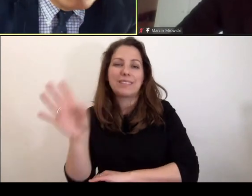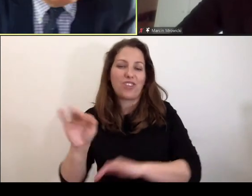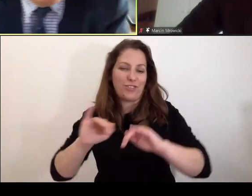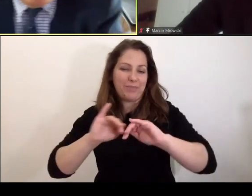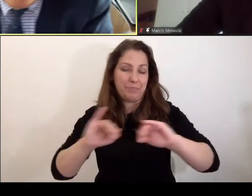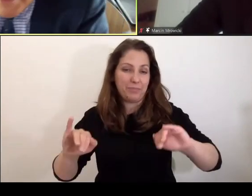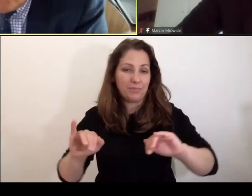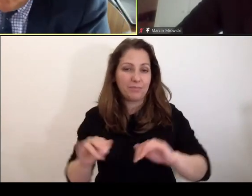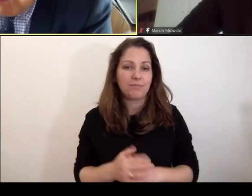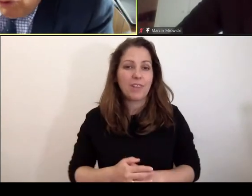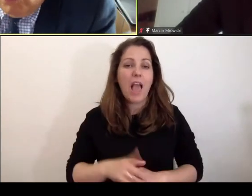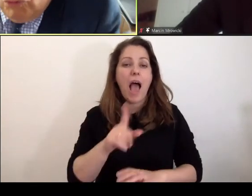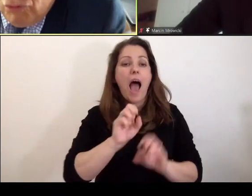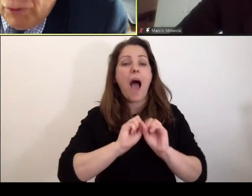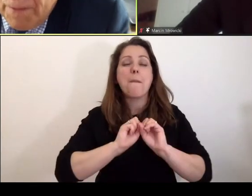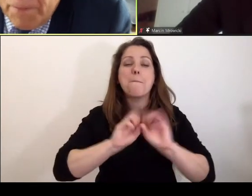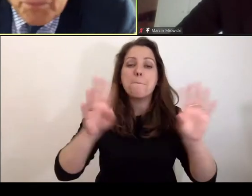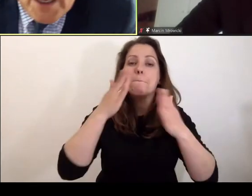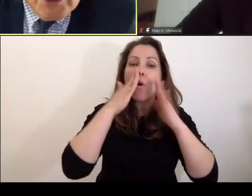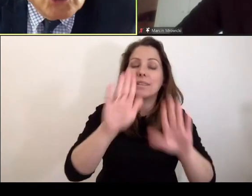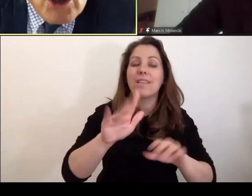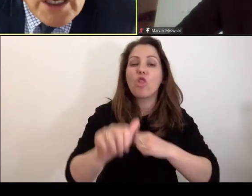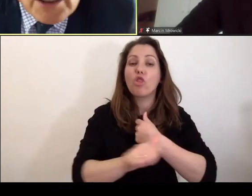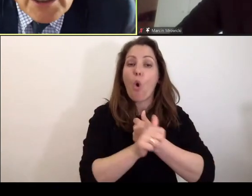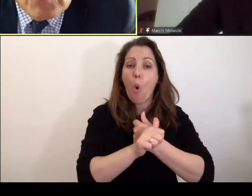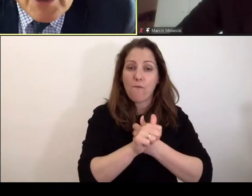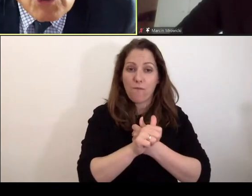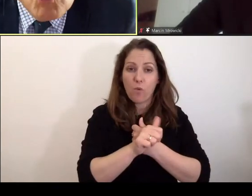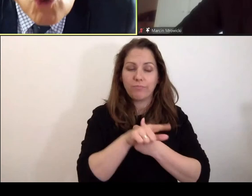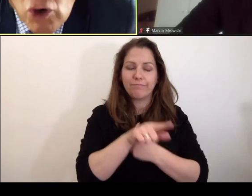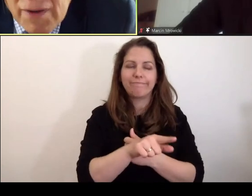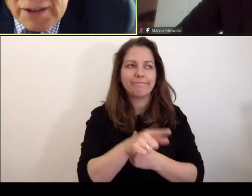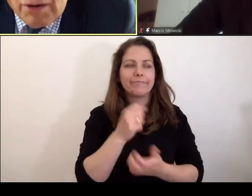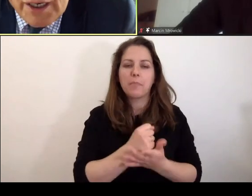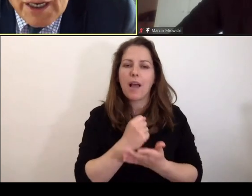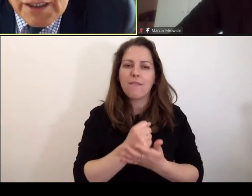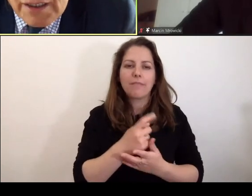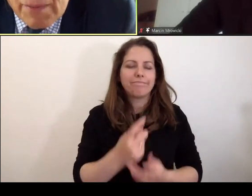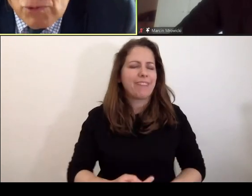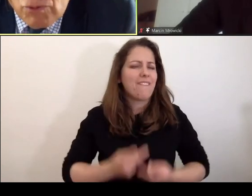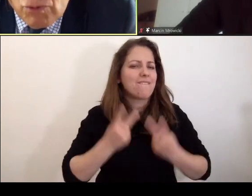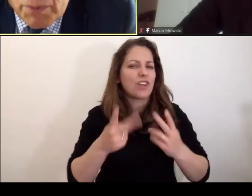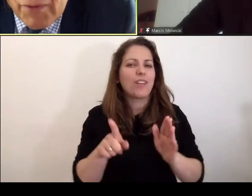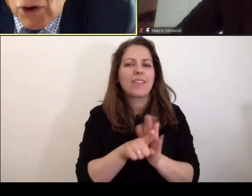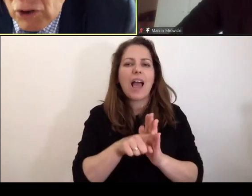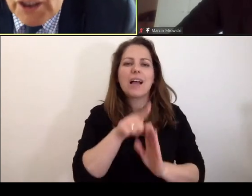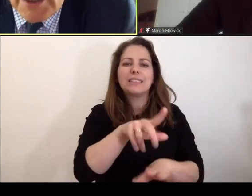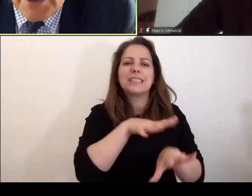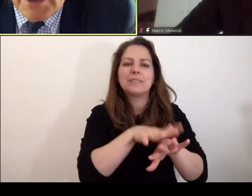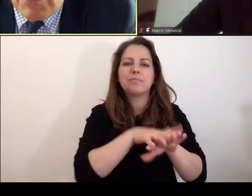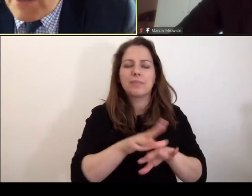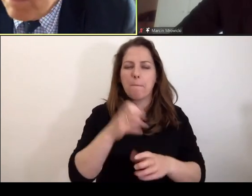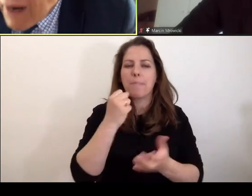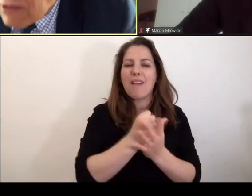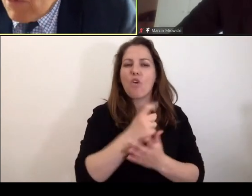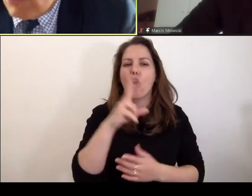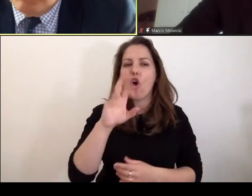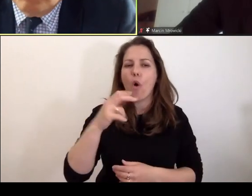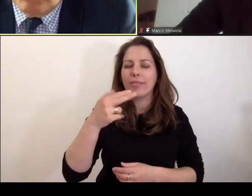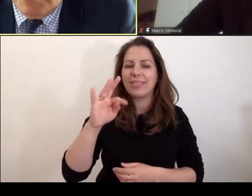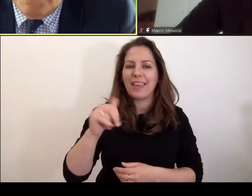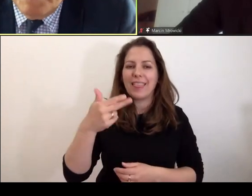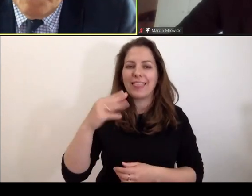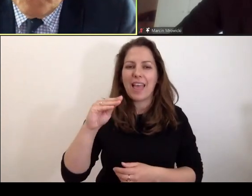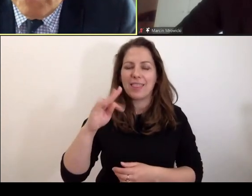Natomiast ujawnianie dowodów, to jest rzecz, która jest kluczowa z kolei dla systemu prawa kontynentalnego, jest bardzo